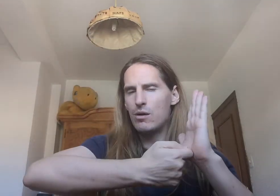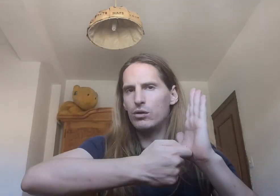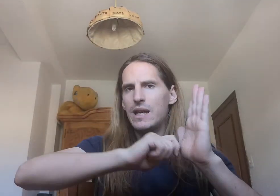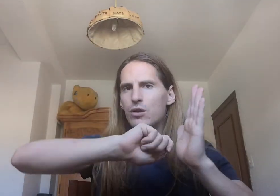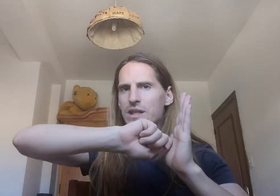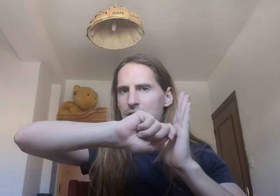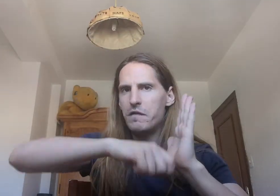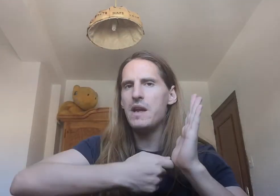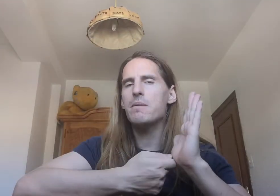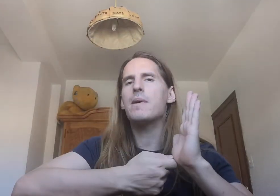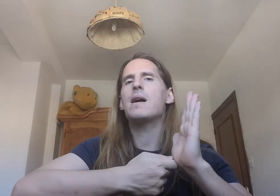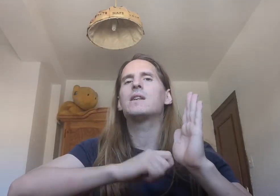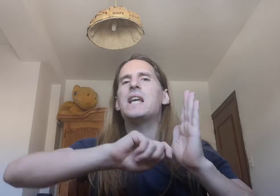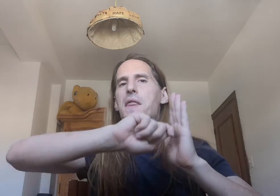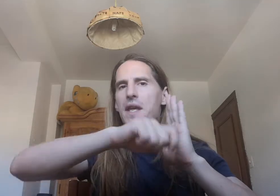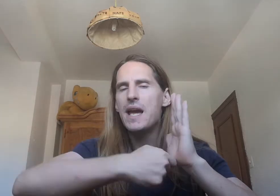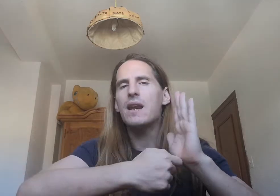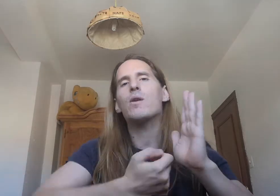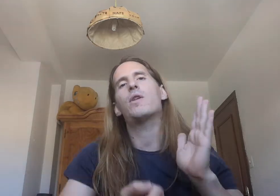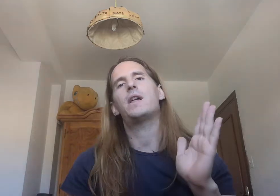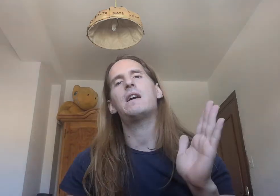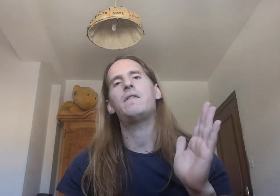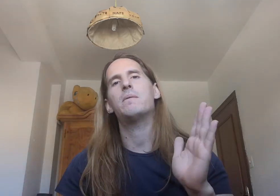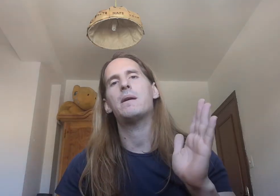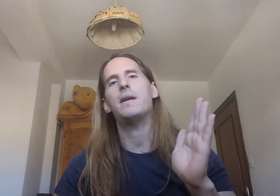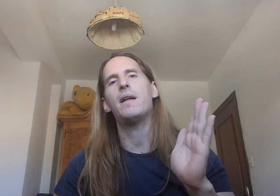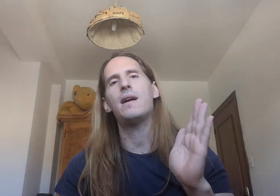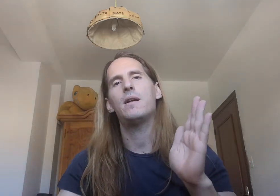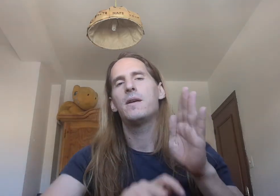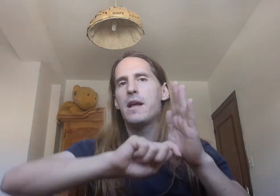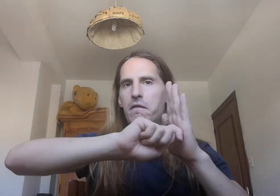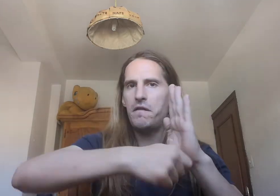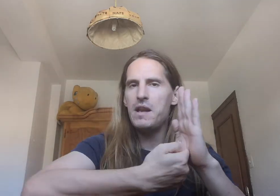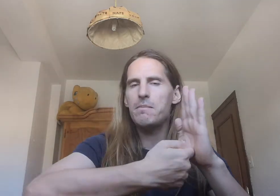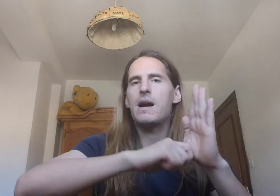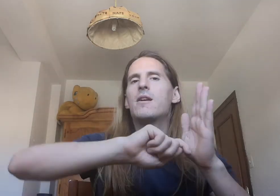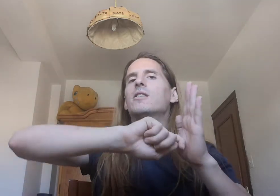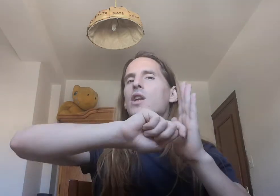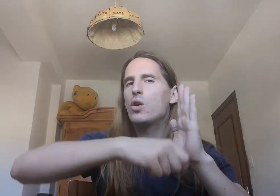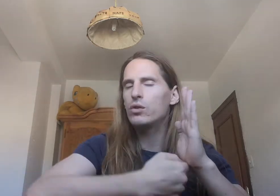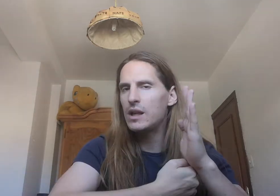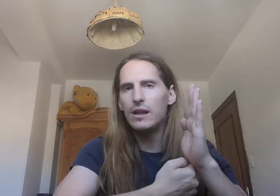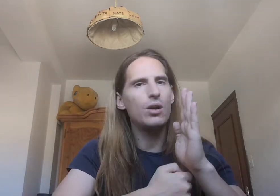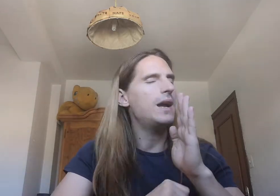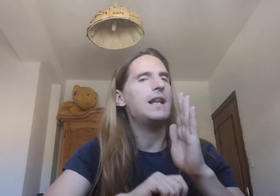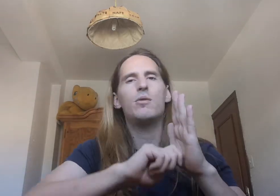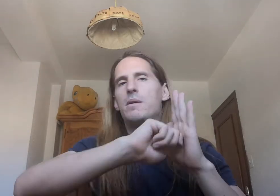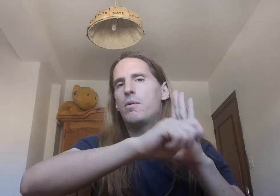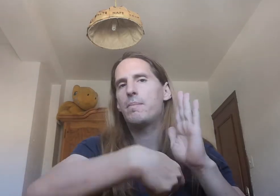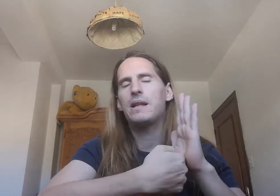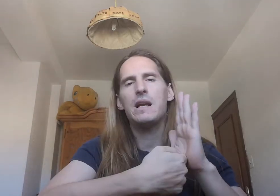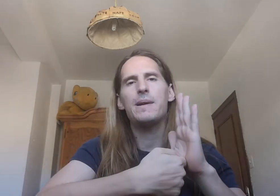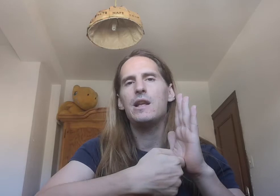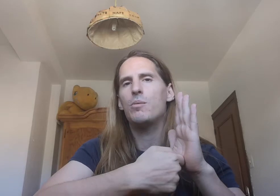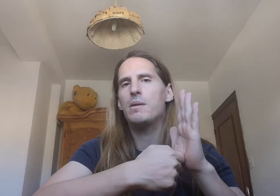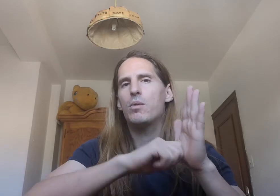contrato se firma Se cierra cuando hacen la firma ¿Verdad? Firma Y contrato Es lo mismo Prácticamente lo mismo